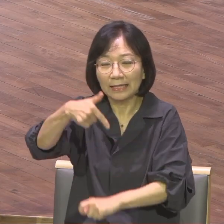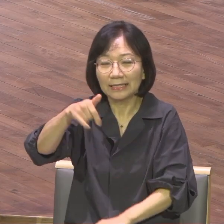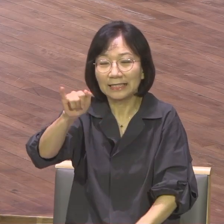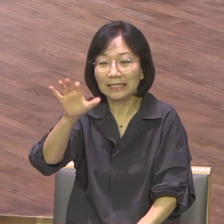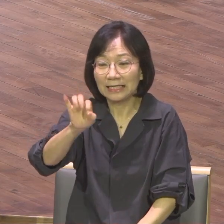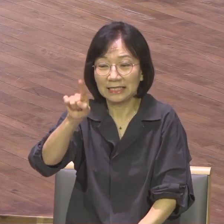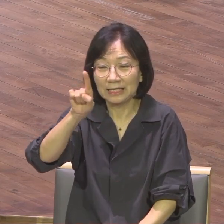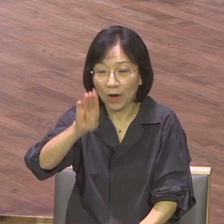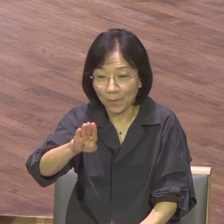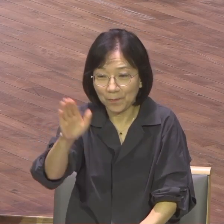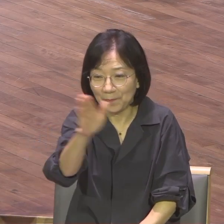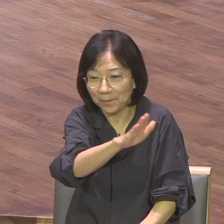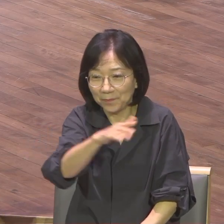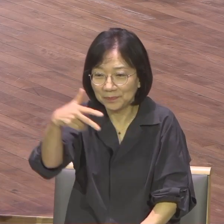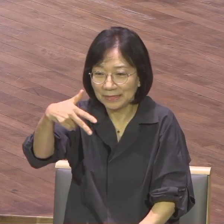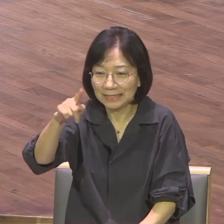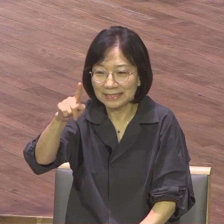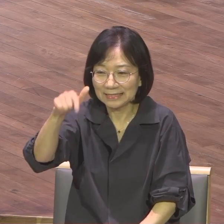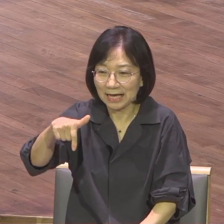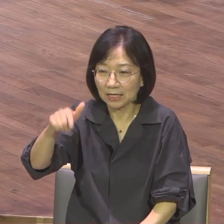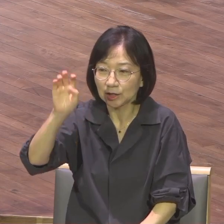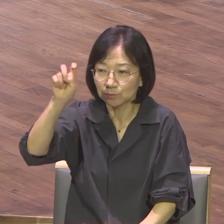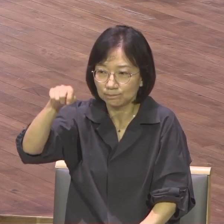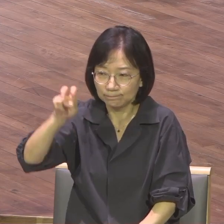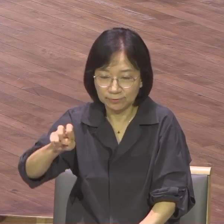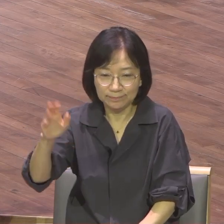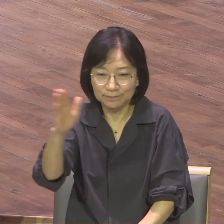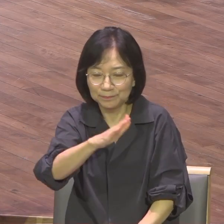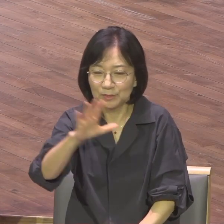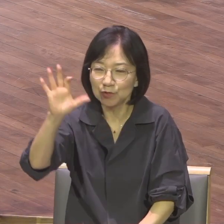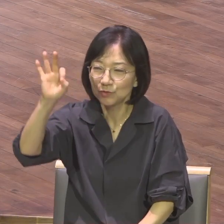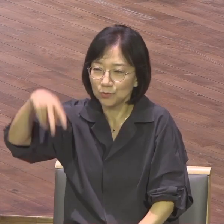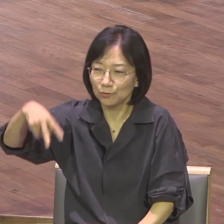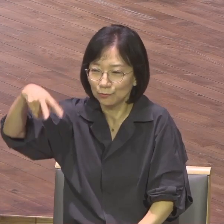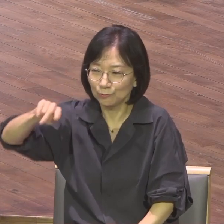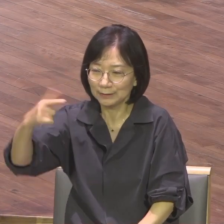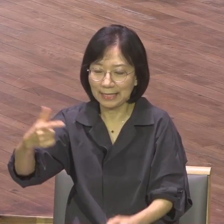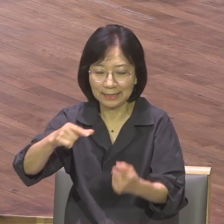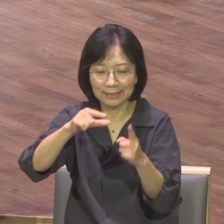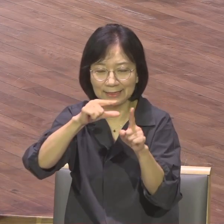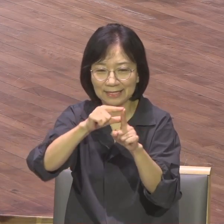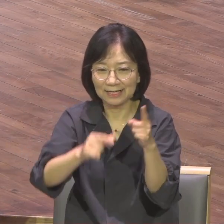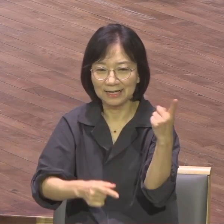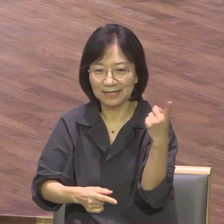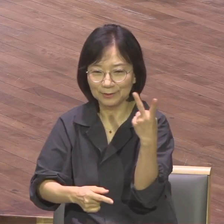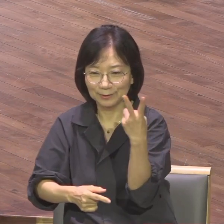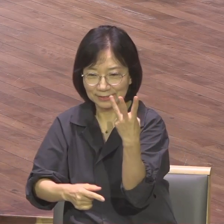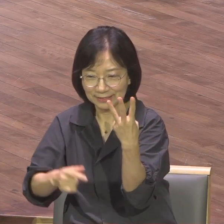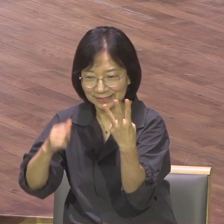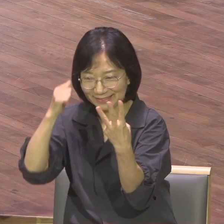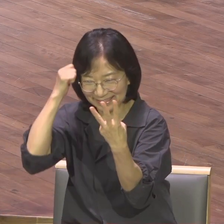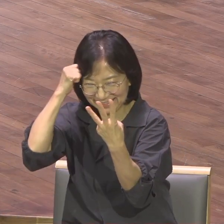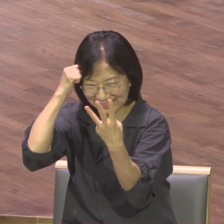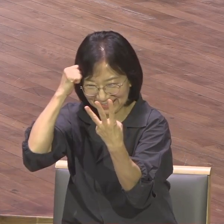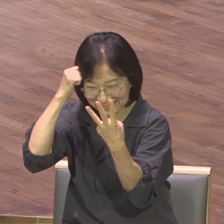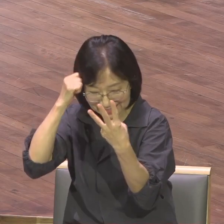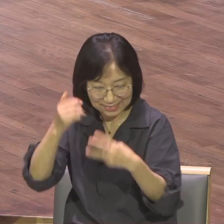바로 유산입니다. 이번에 랩몬트 대회를 마무리하면서 저와 여러분들에게는 중요한 결단과 시작이